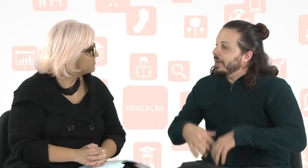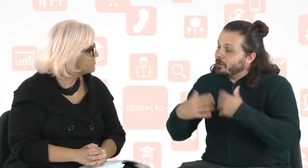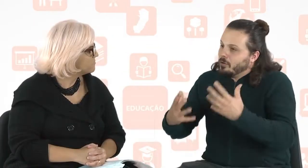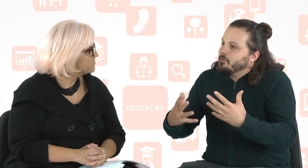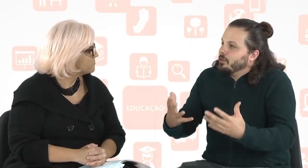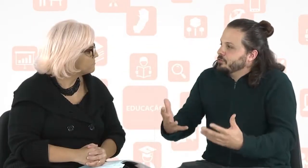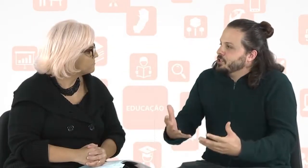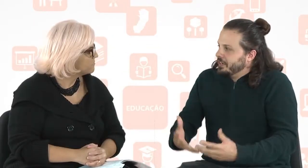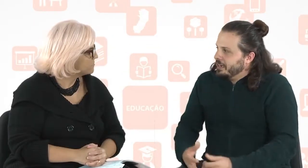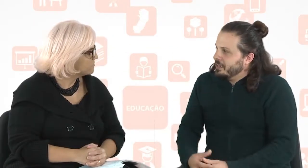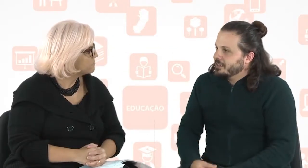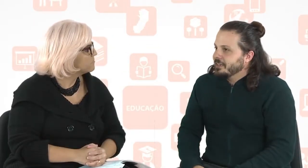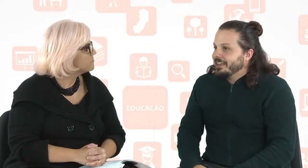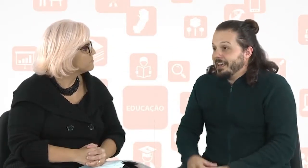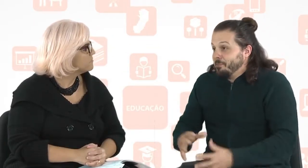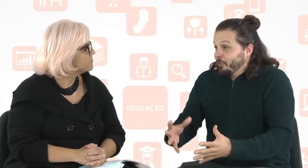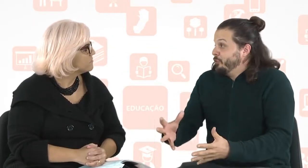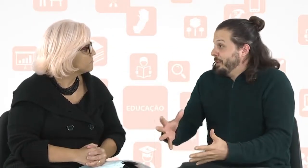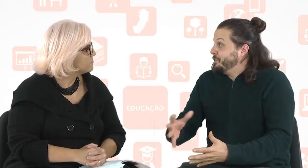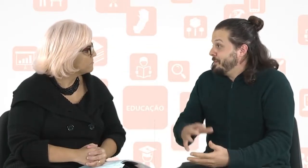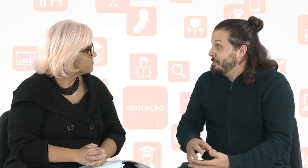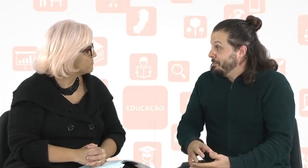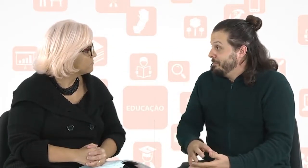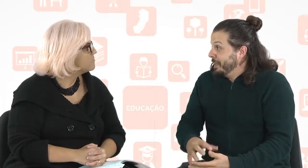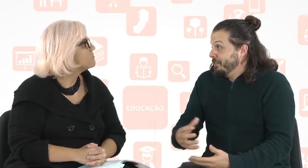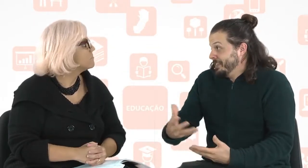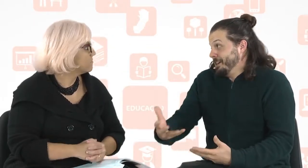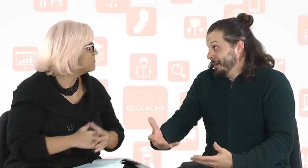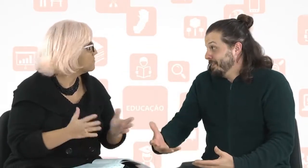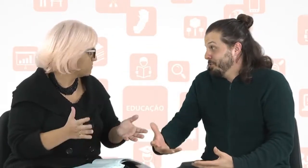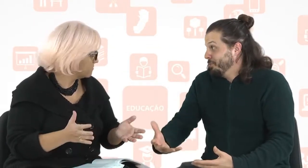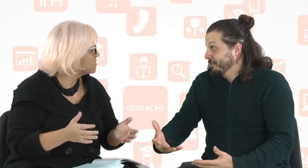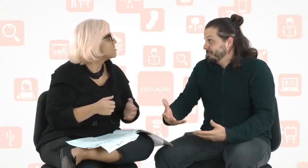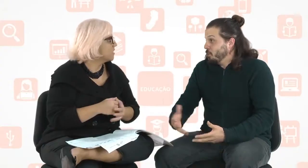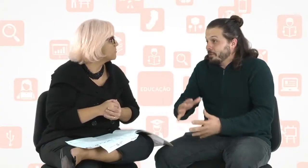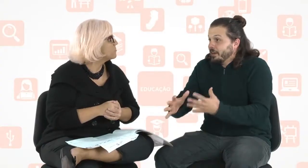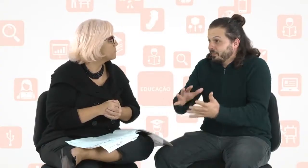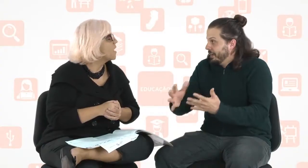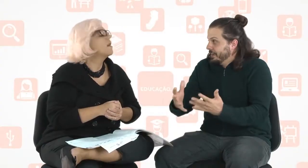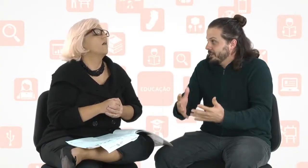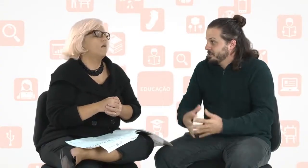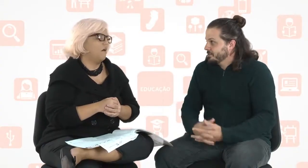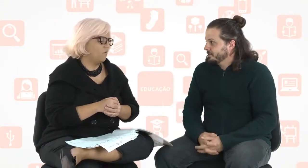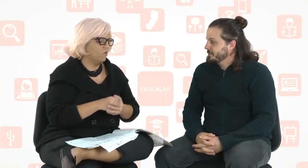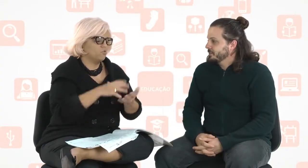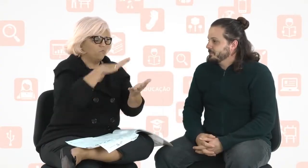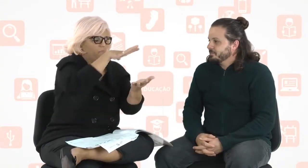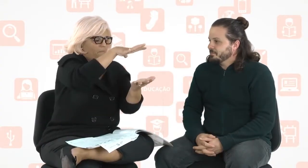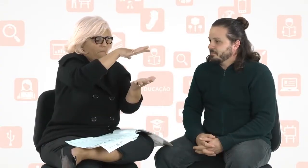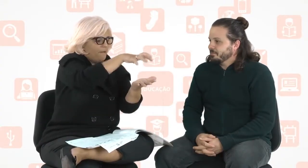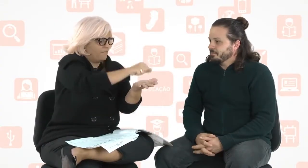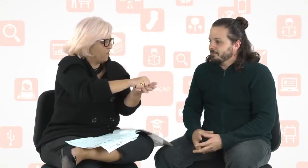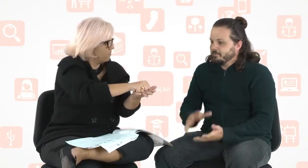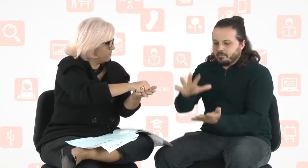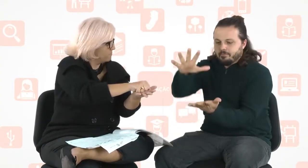Aí, quando o aluno chegar, ele provavelmente vai querer fazer a matrícula, como que ele fala isso? ótimo, matrícula.